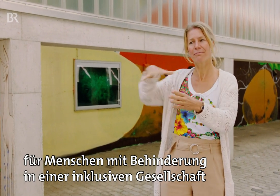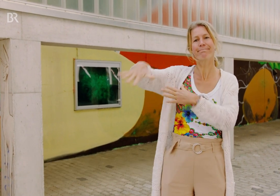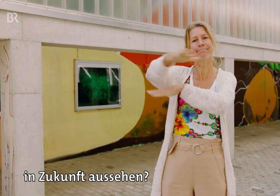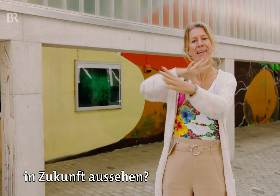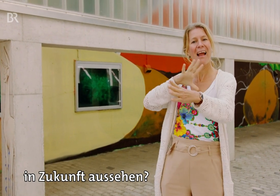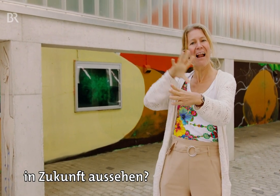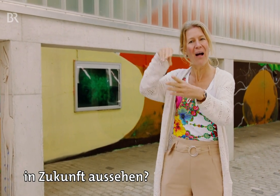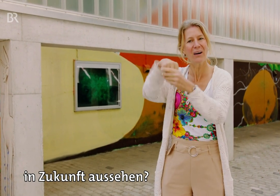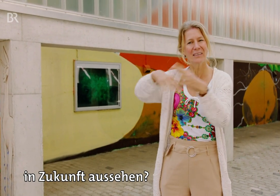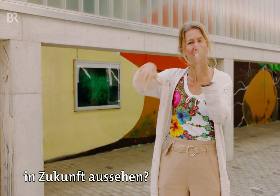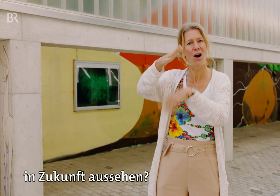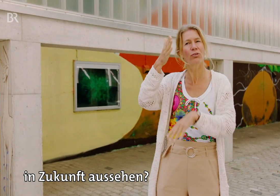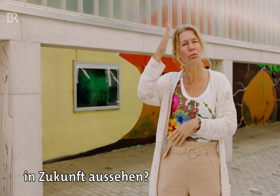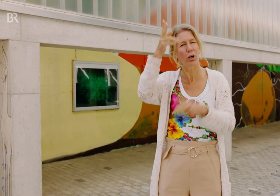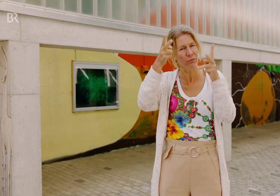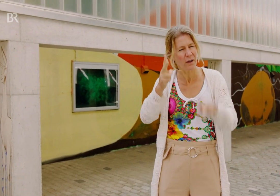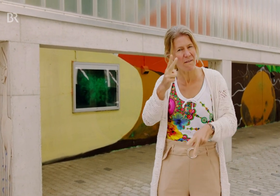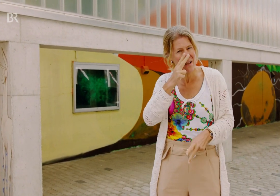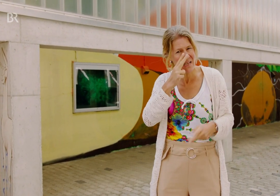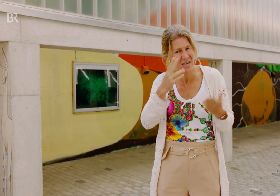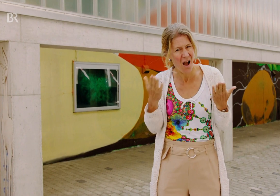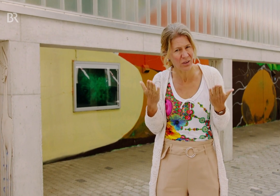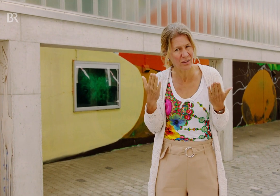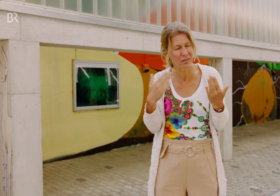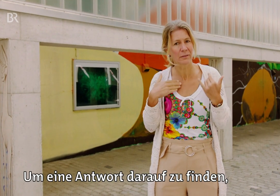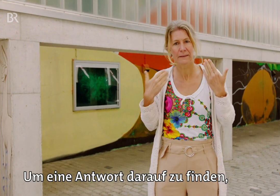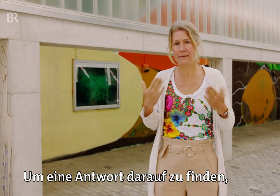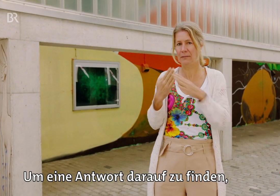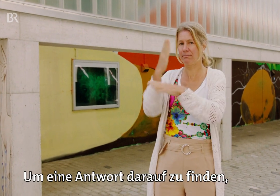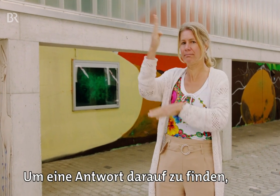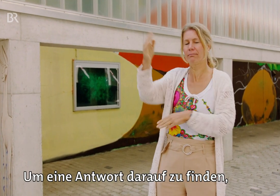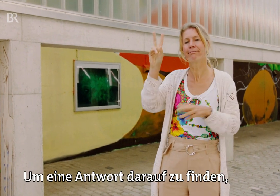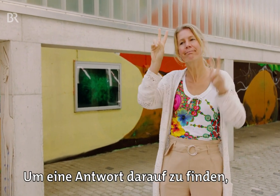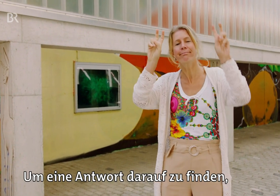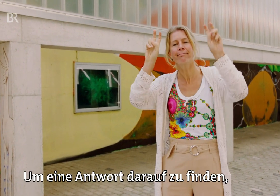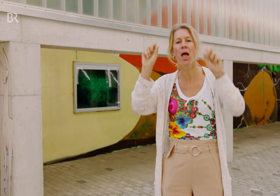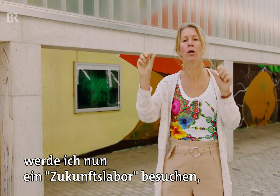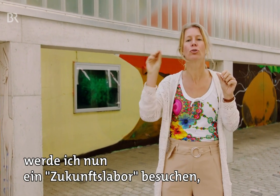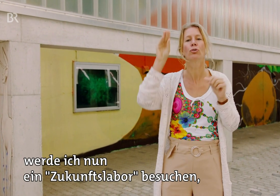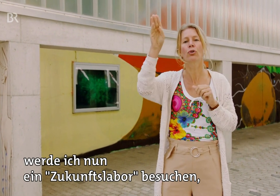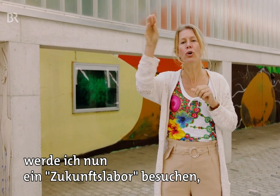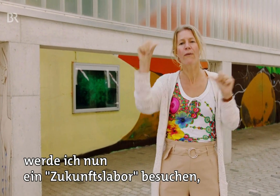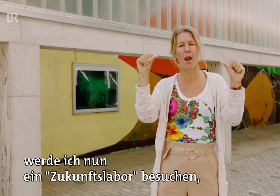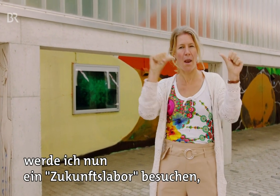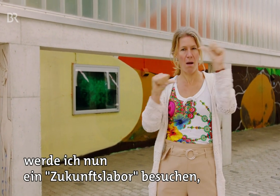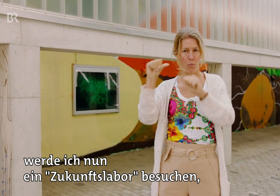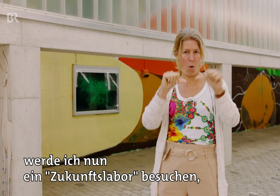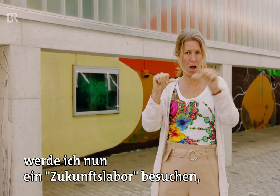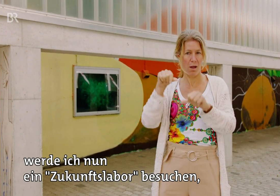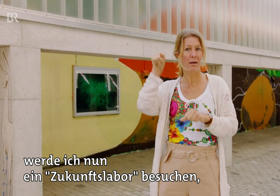Gesellschaft in Zukunft aussehen? Um eine Antwort darauf zu finden, werde ich nun ein Zukunftslabor